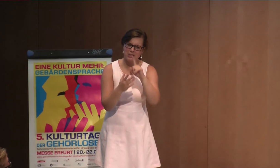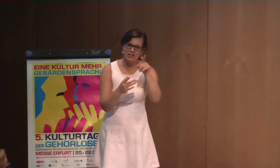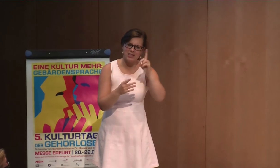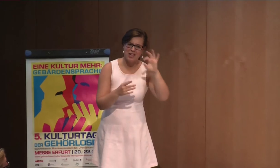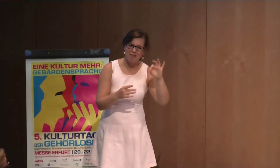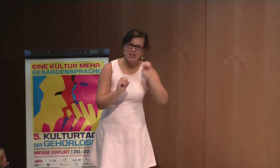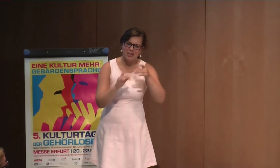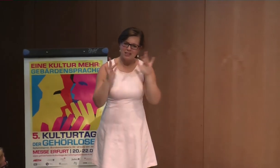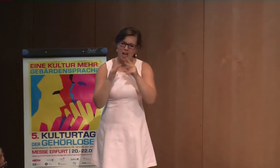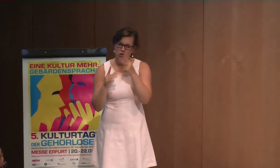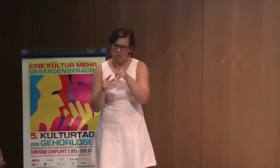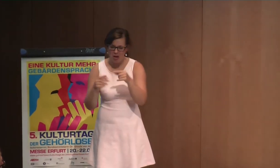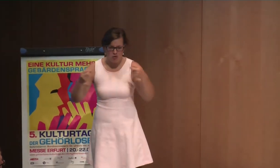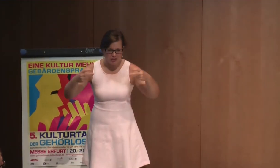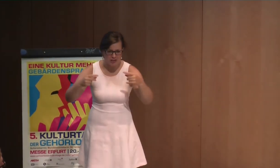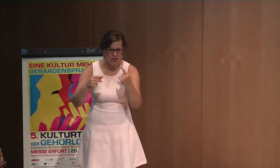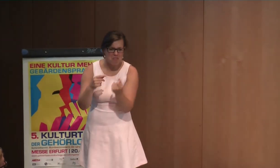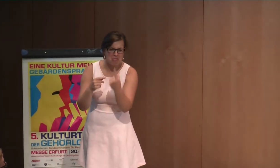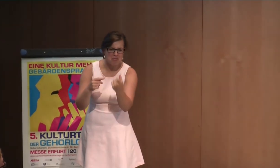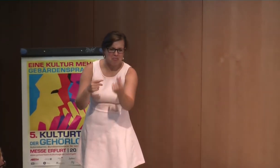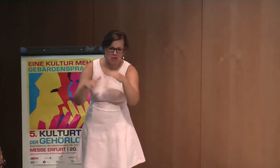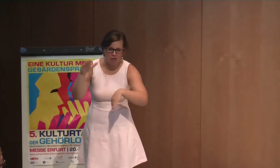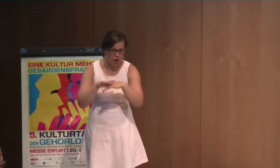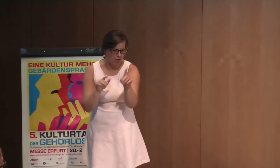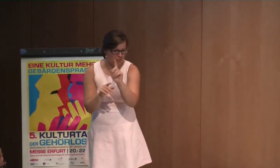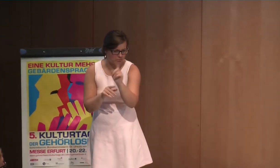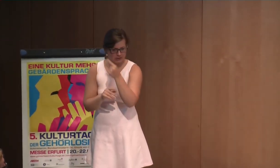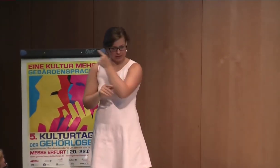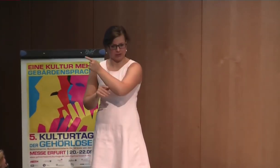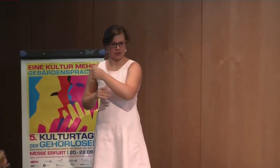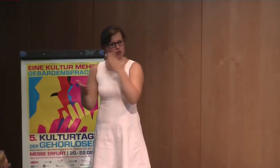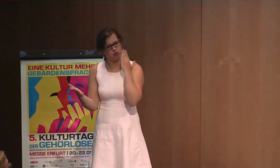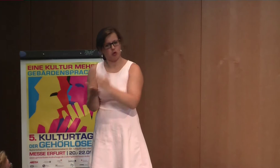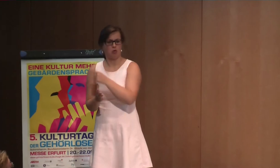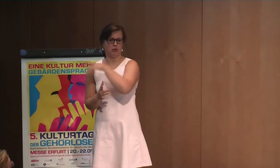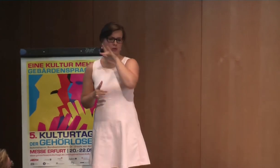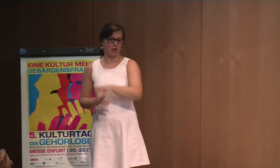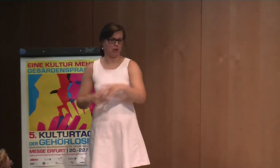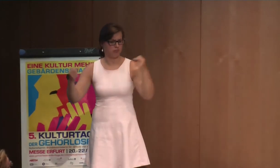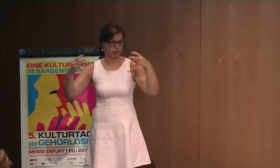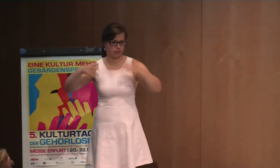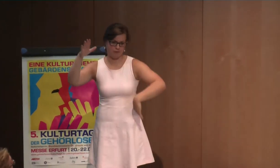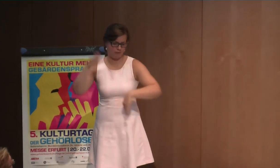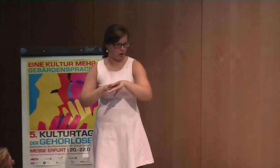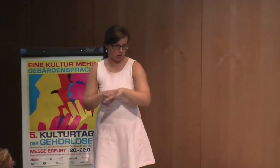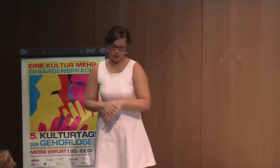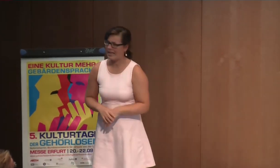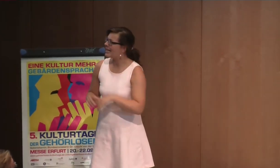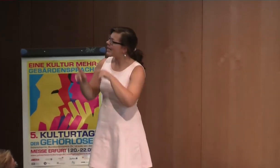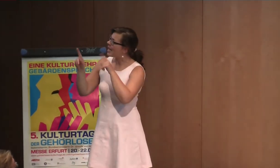an Deutschland denkt, an das ZDF zum Beispiel, da kann man sich Sendungen, die man im Internet guckt, nicht mehr untertitelt angucken. Das ist in England